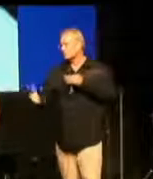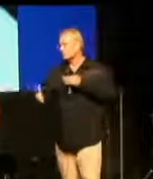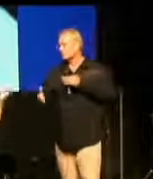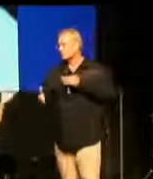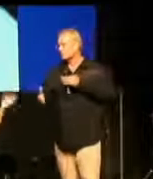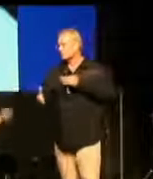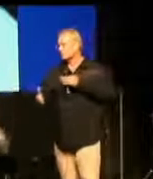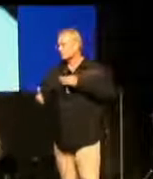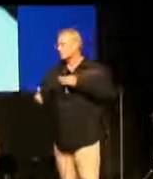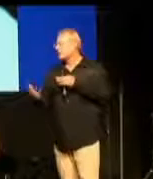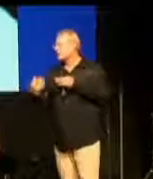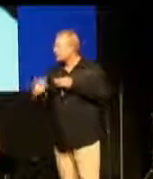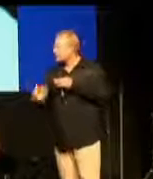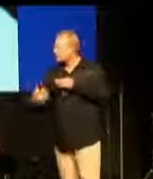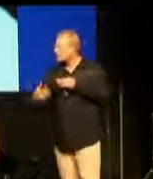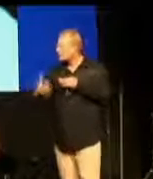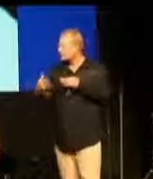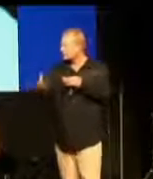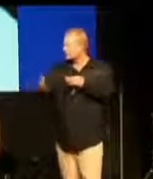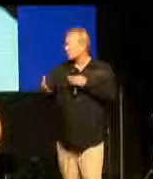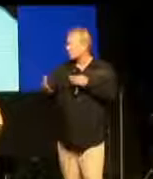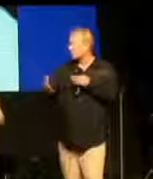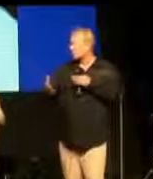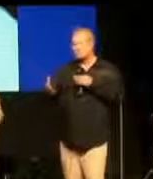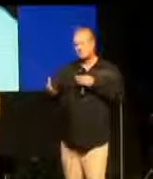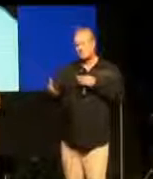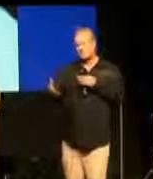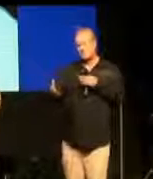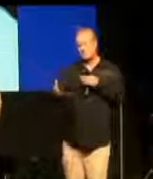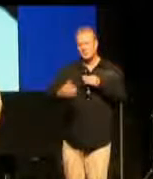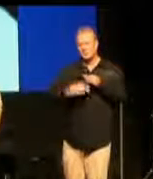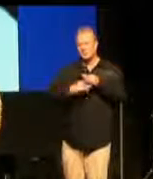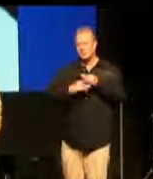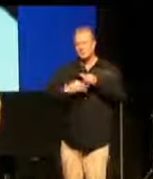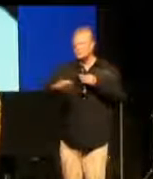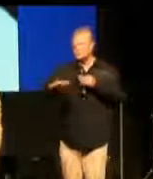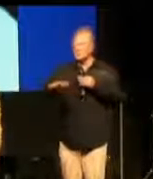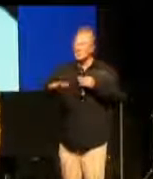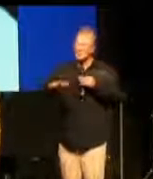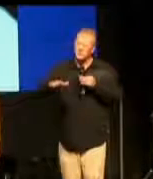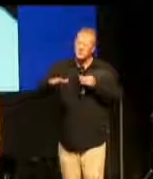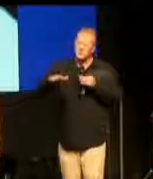Die Türen vom Krankenwagen gingen auf. Sie trugen mich ins Krankenhaus.